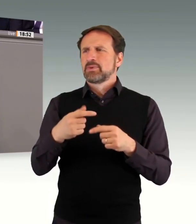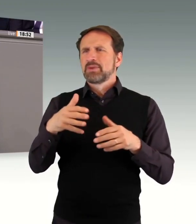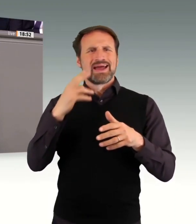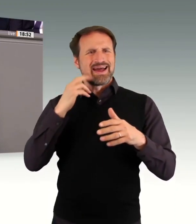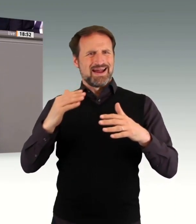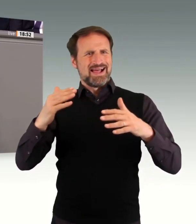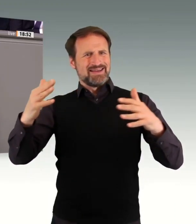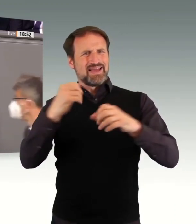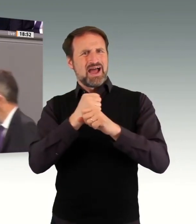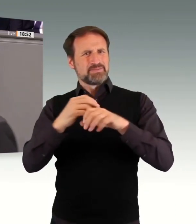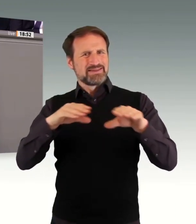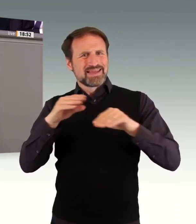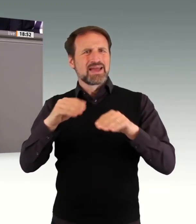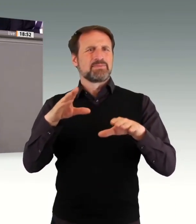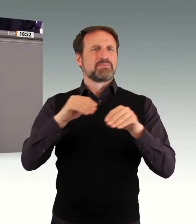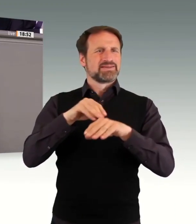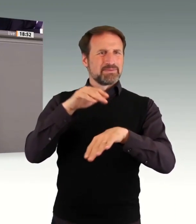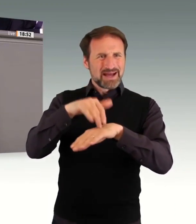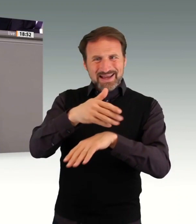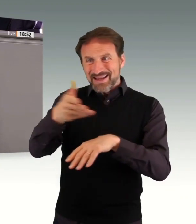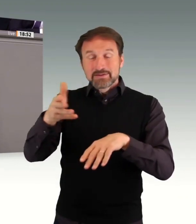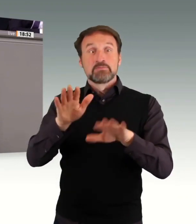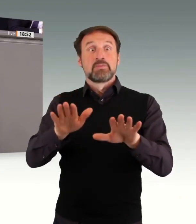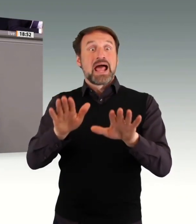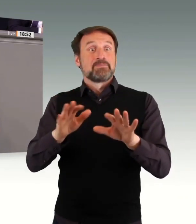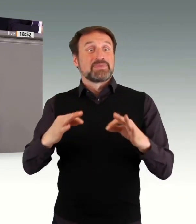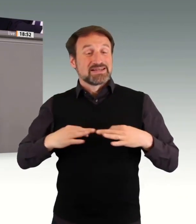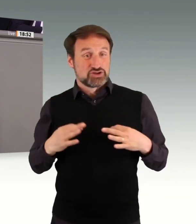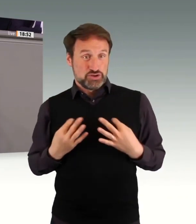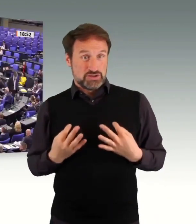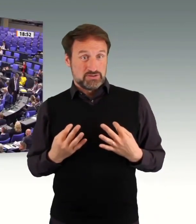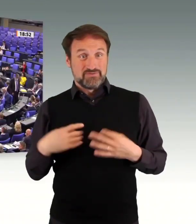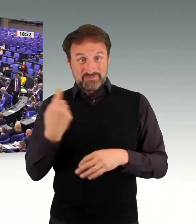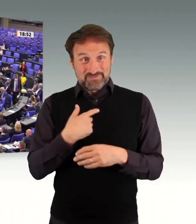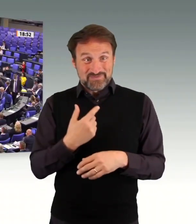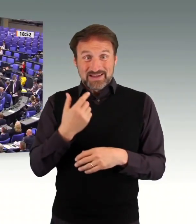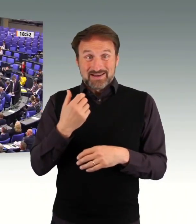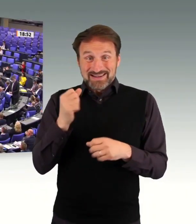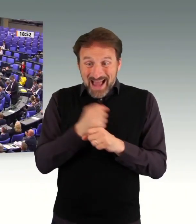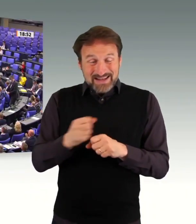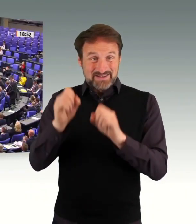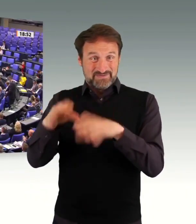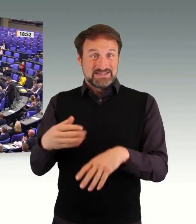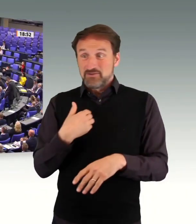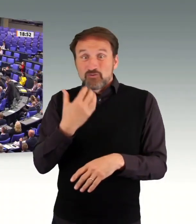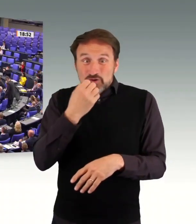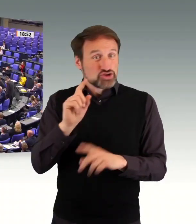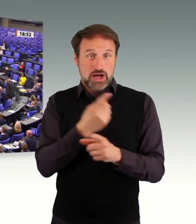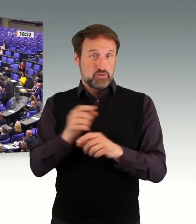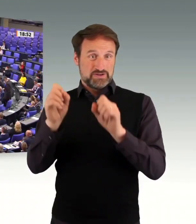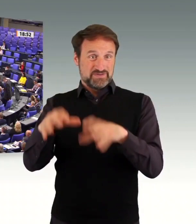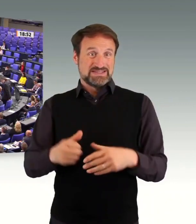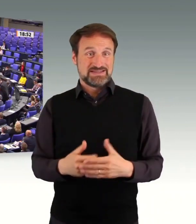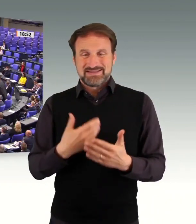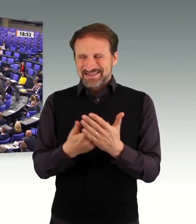wichtige Ressource in den Betrieben endlich zu stärken. Sie sehen, unser Thema reicht weit über den Antrag